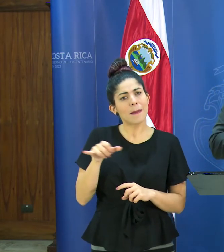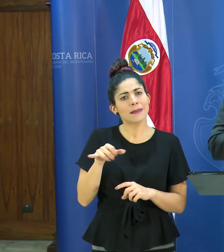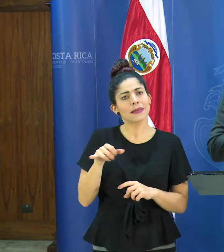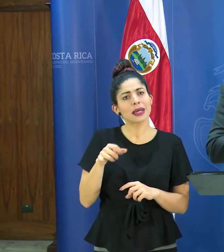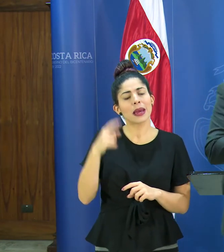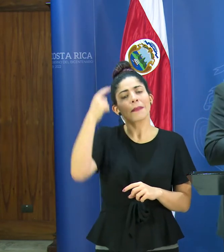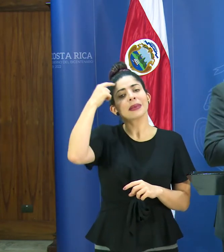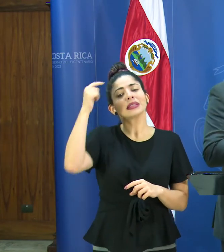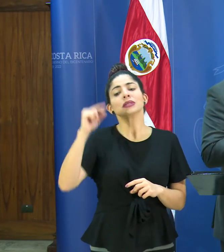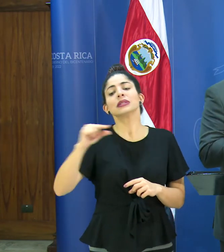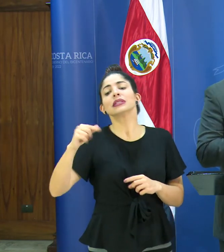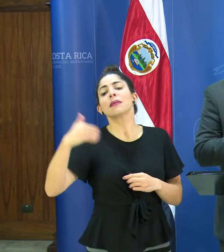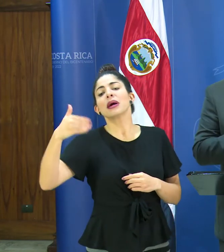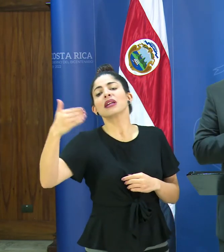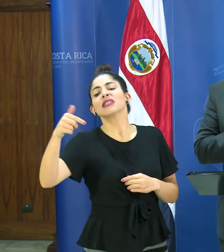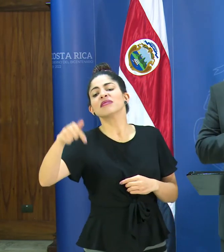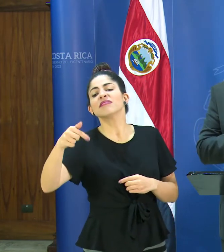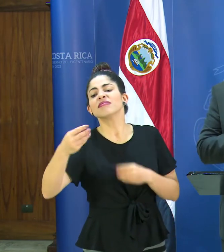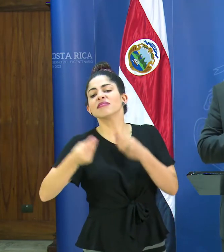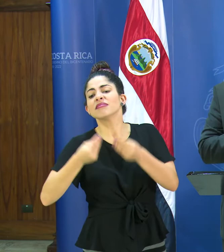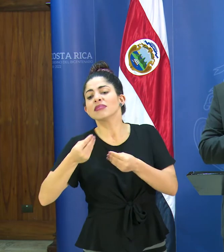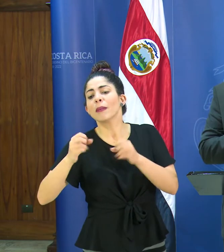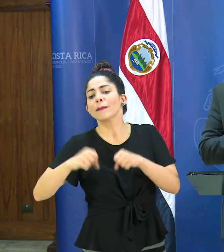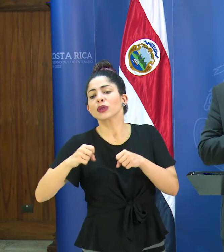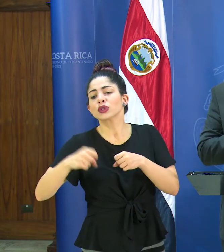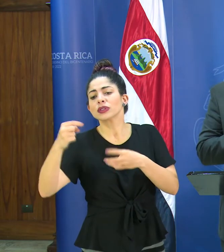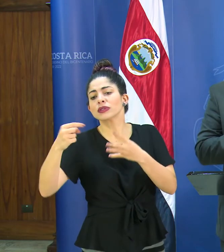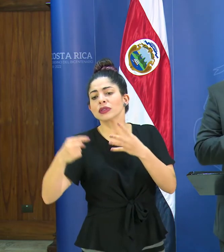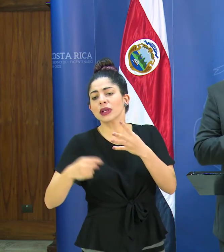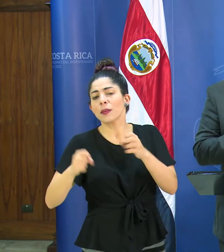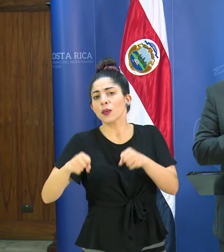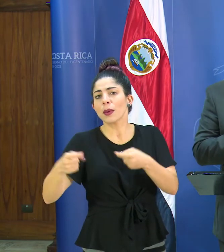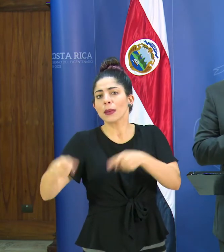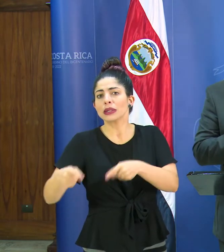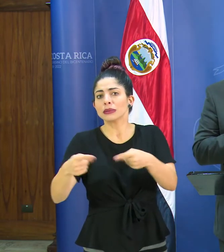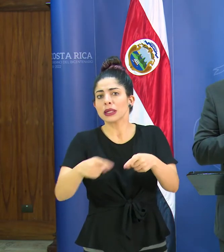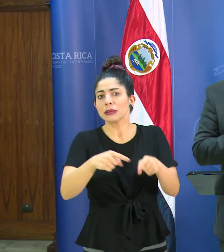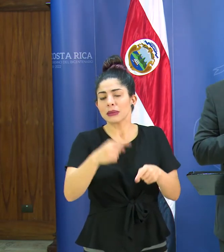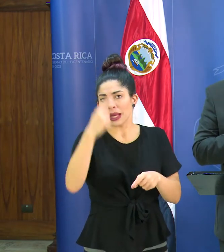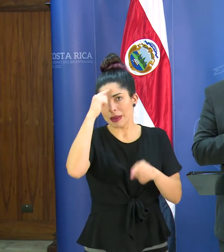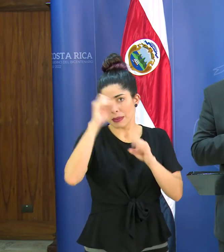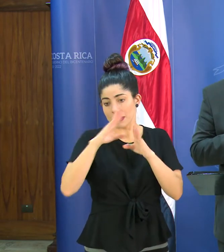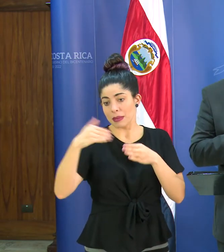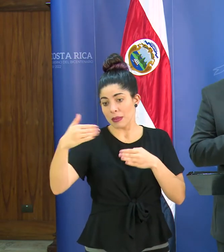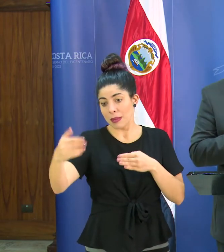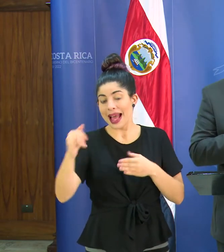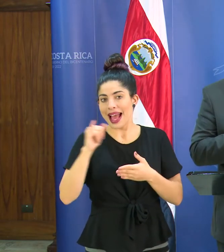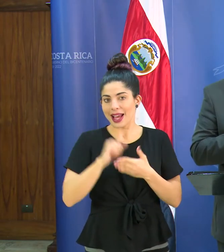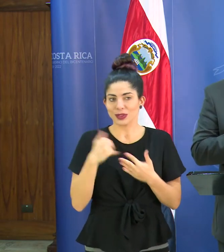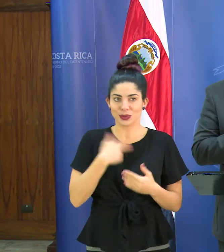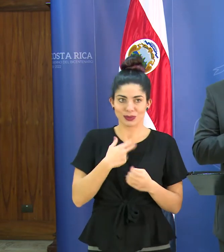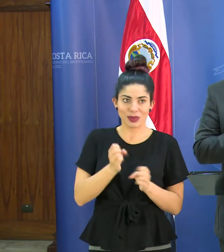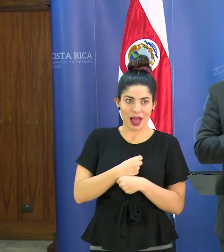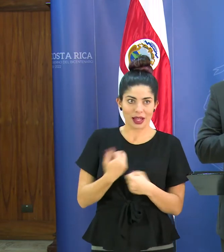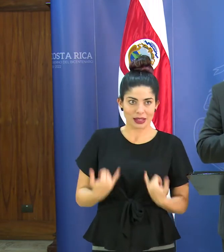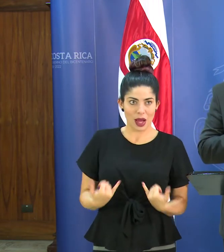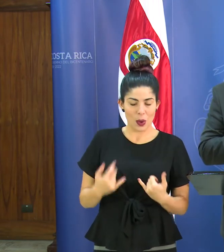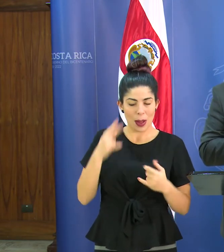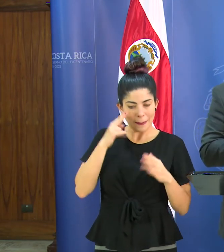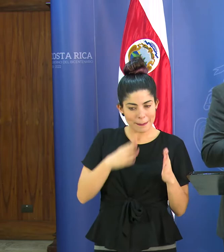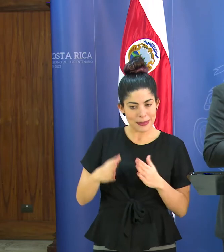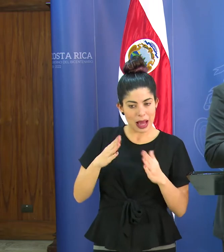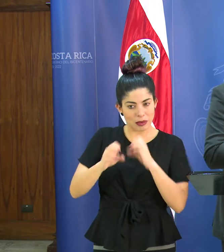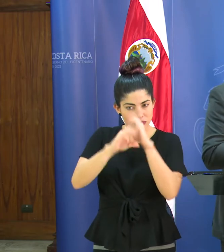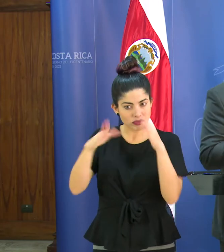unas semanas adelante pensando en los escenarios en los diferentes escenarios que podríamos tener y eso justamente es lo que estamos haciendo así que